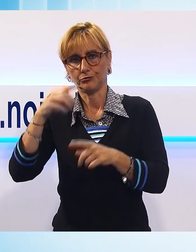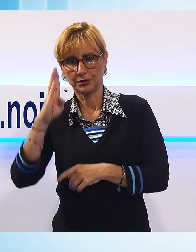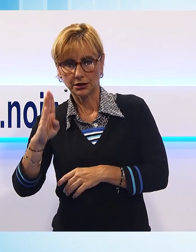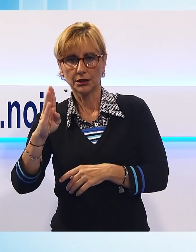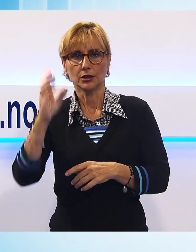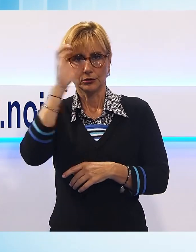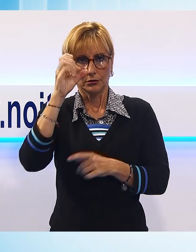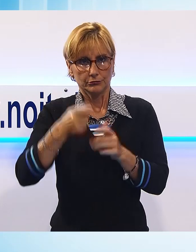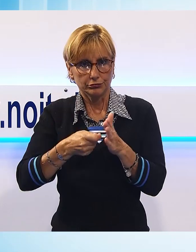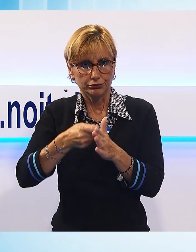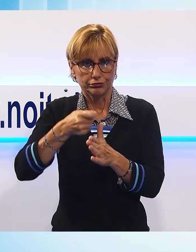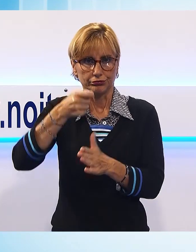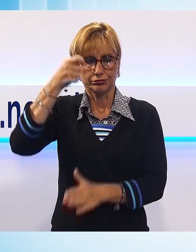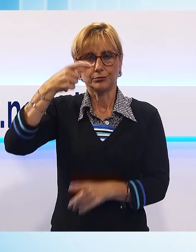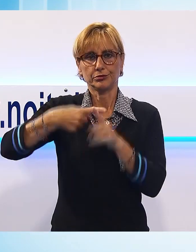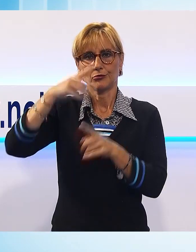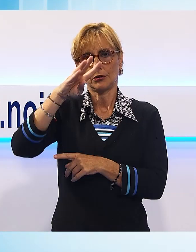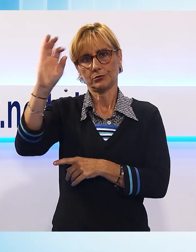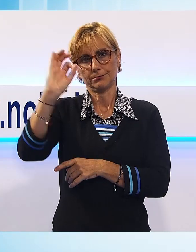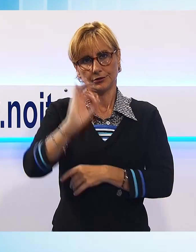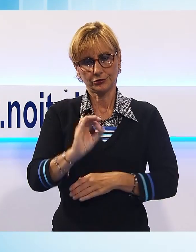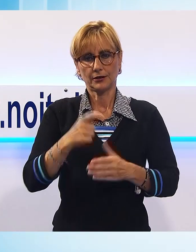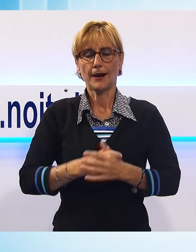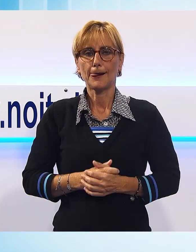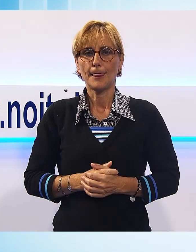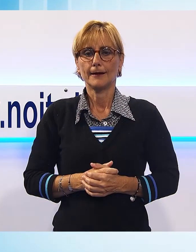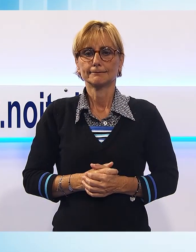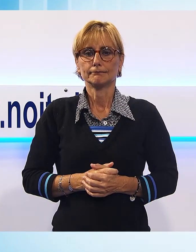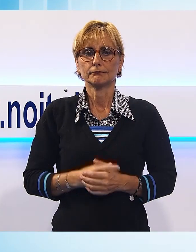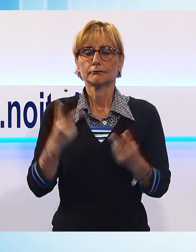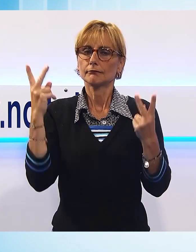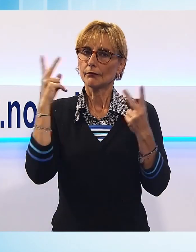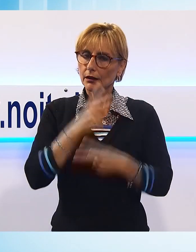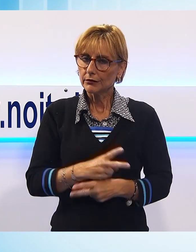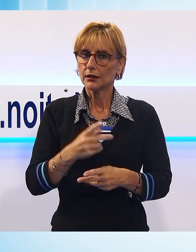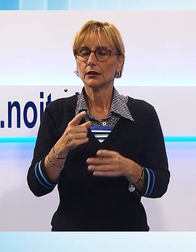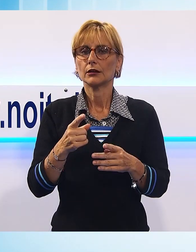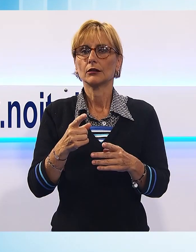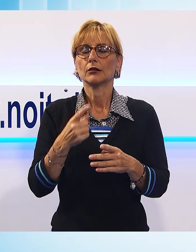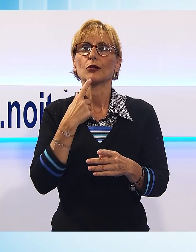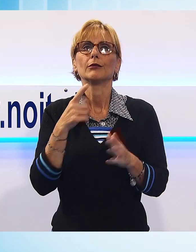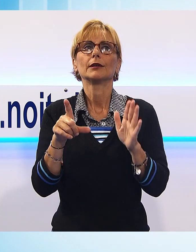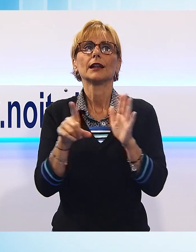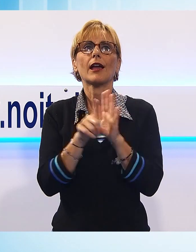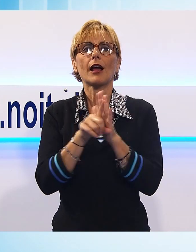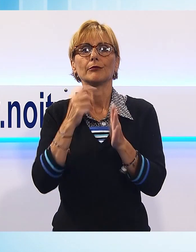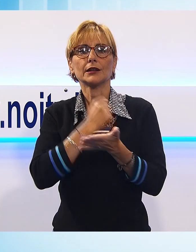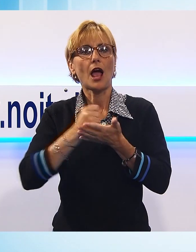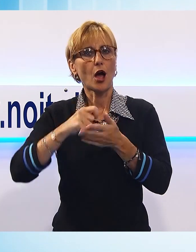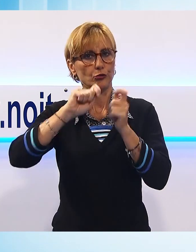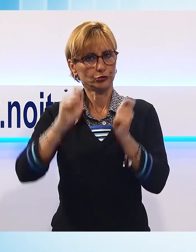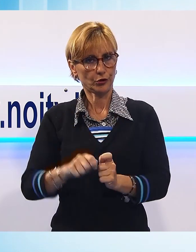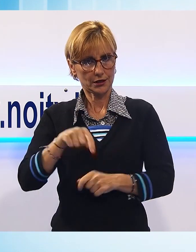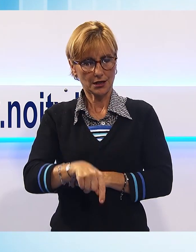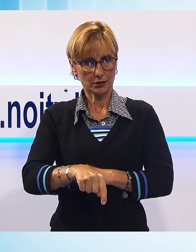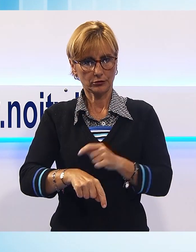invece cresciute di oltre il 4%. È qualcosa di legalmente autorizzato. Che poi tutto questo